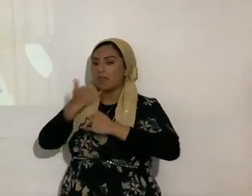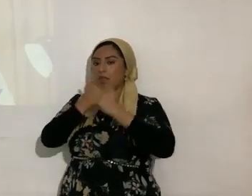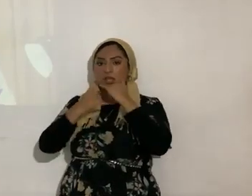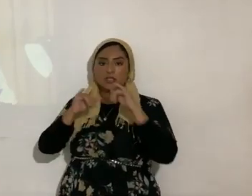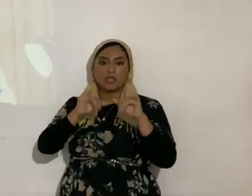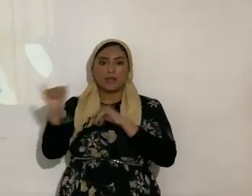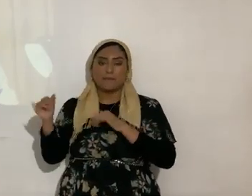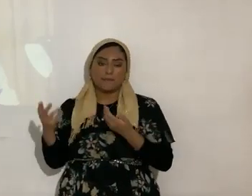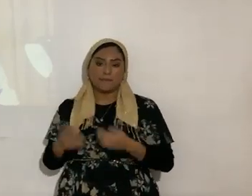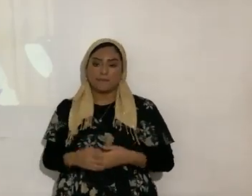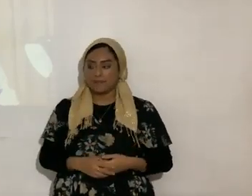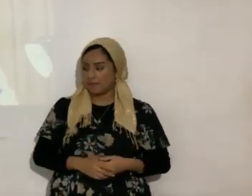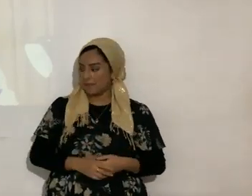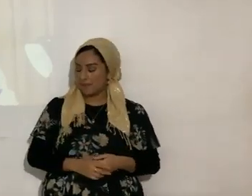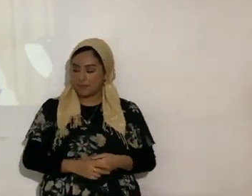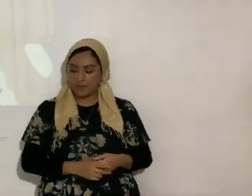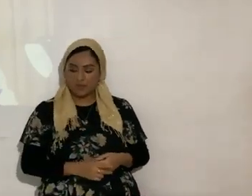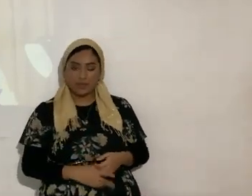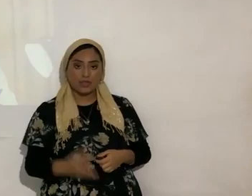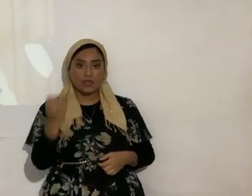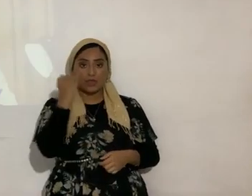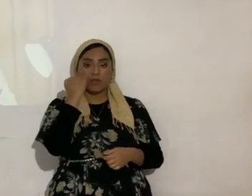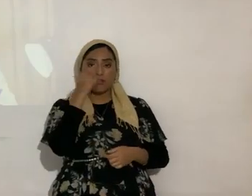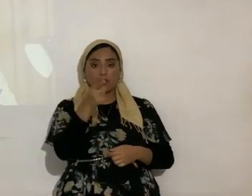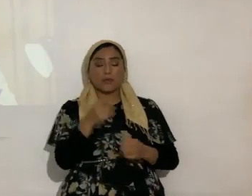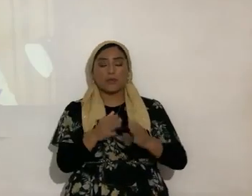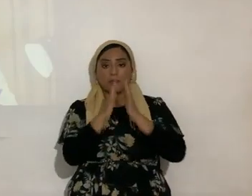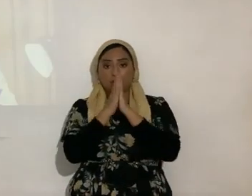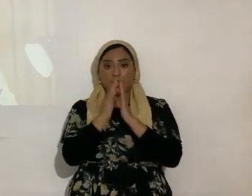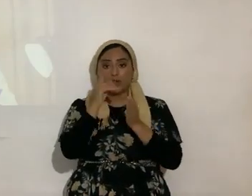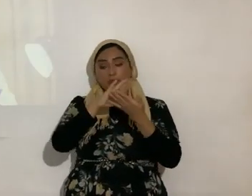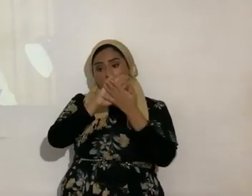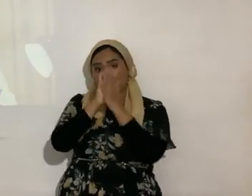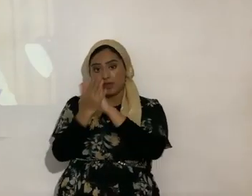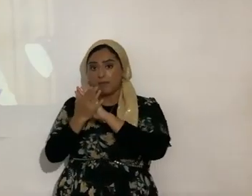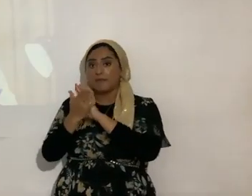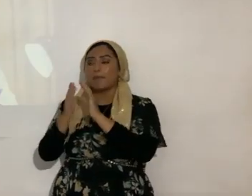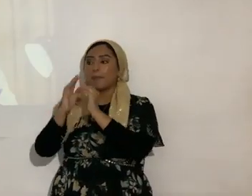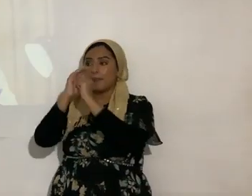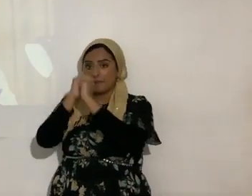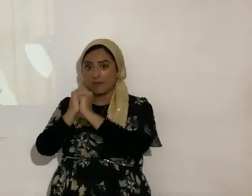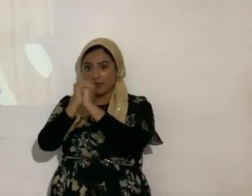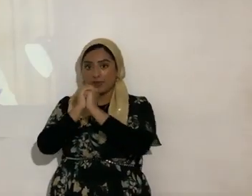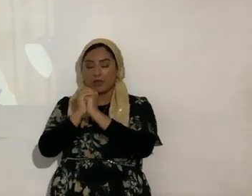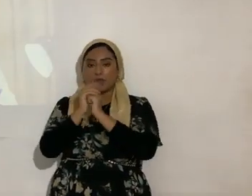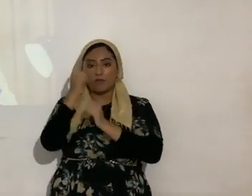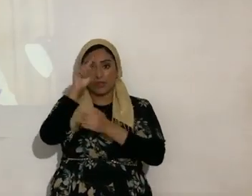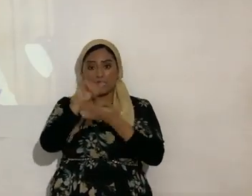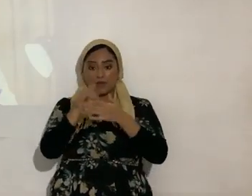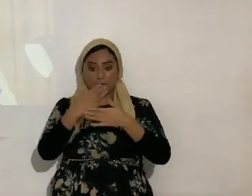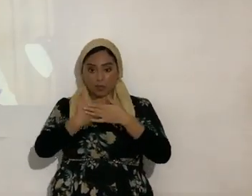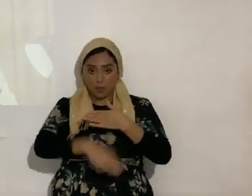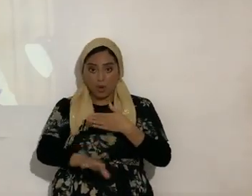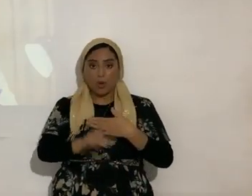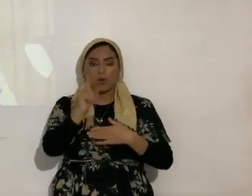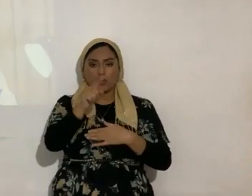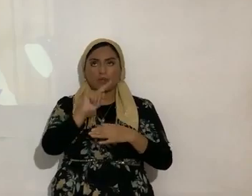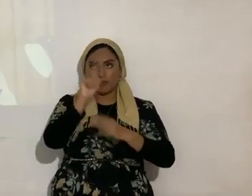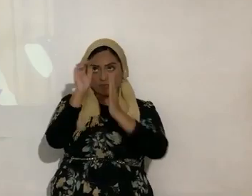entonces la idea está que si tú oras tú te vuelves un intercesor pero es que para eso se nace pero tú pídele al Eterno si no eres